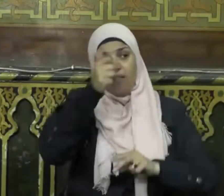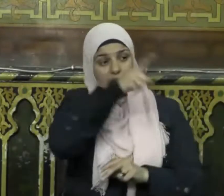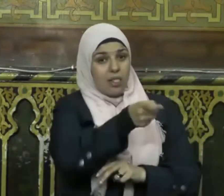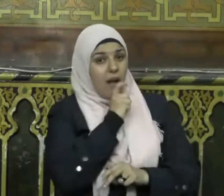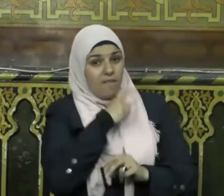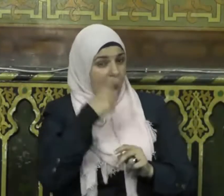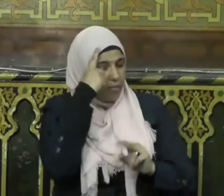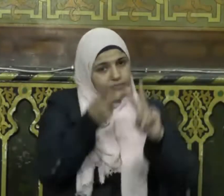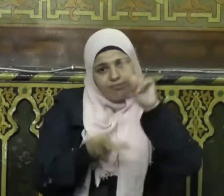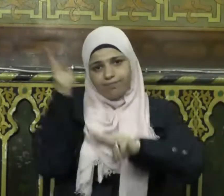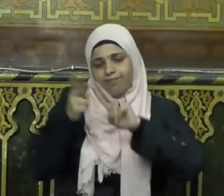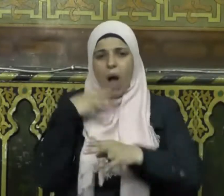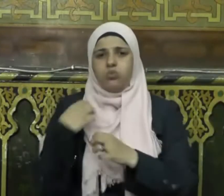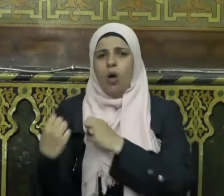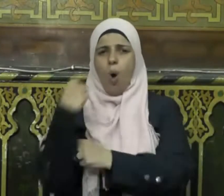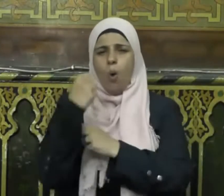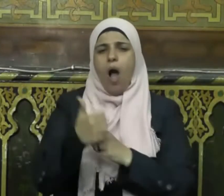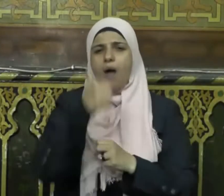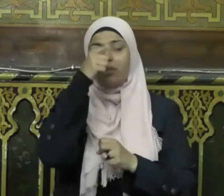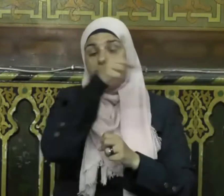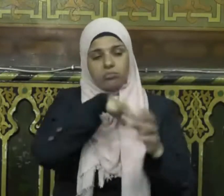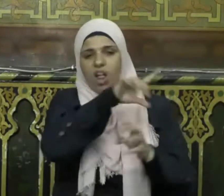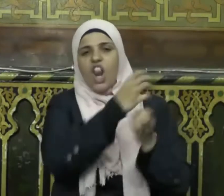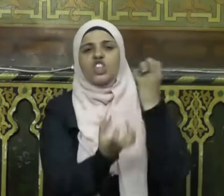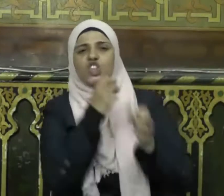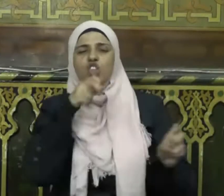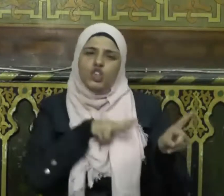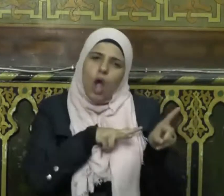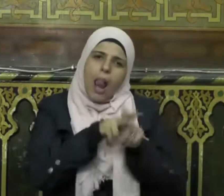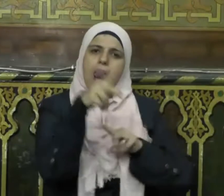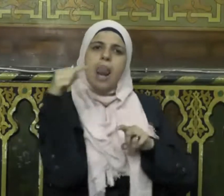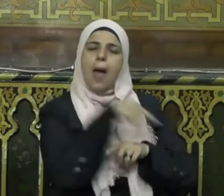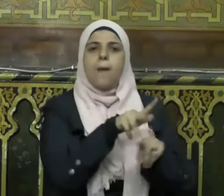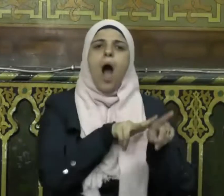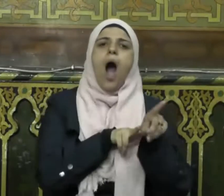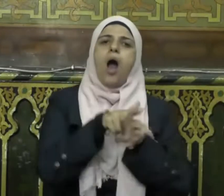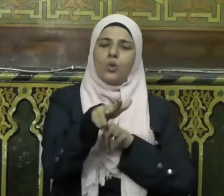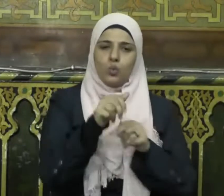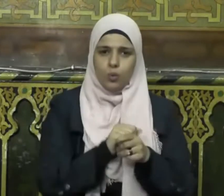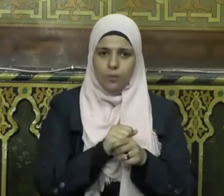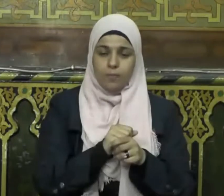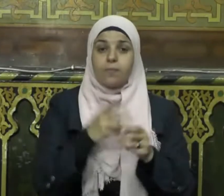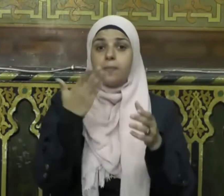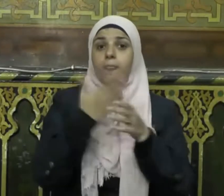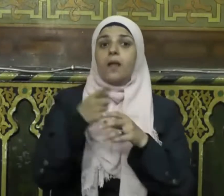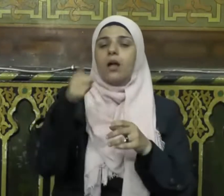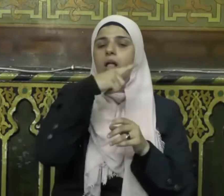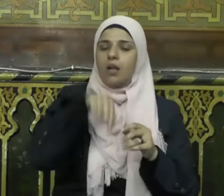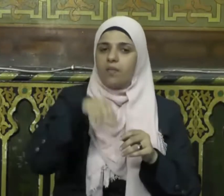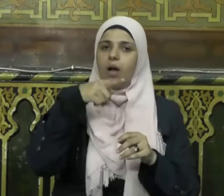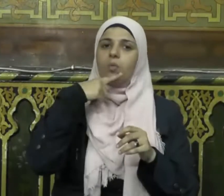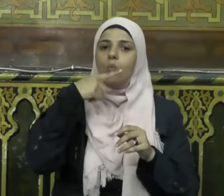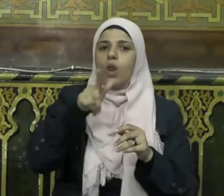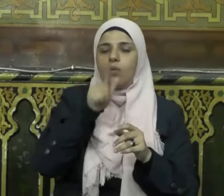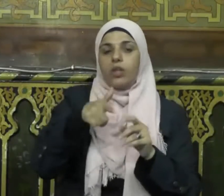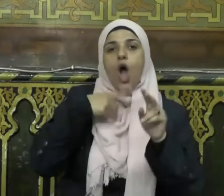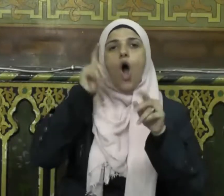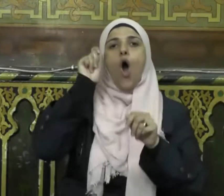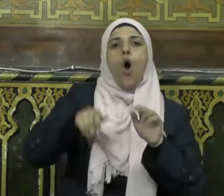فيها فأولئك مأواهم جهنم وساءت مصيرا فقد تغير حكم الهجرة